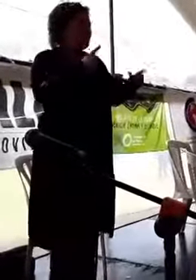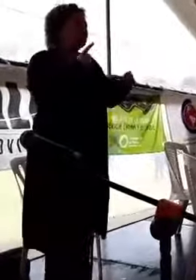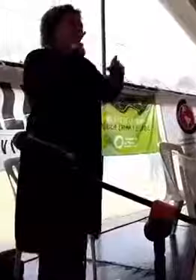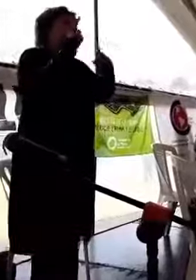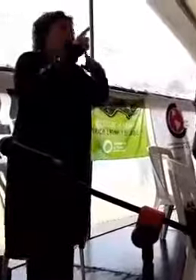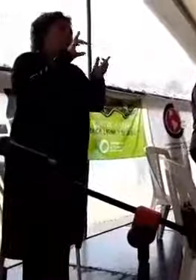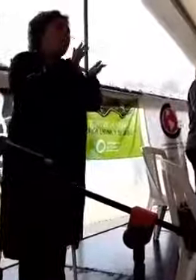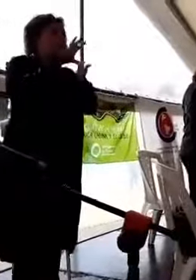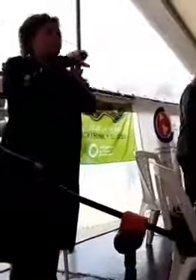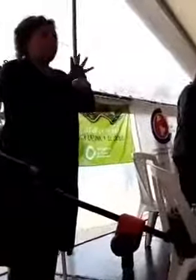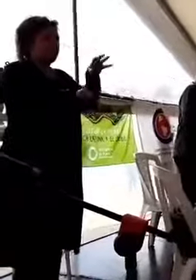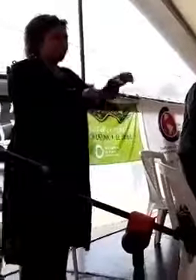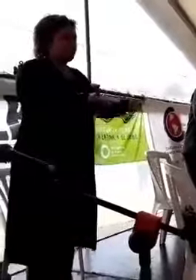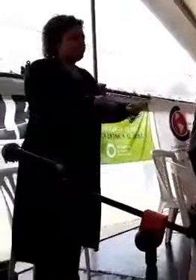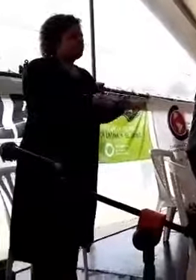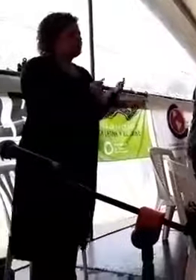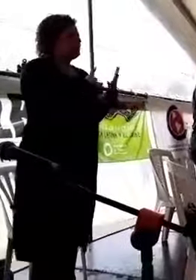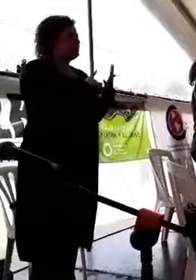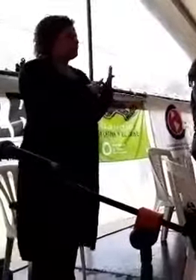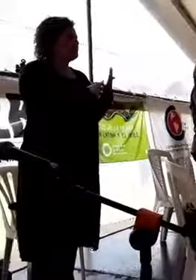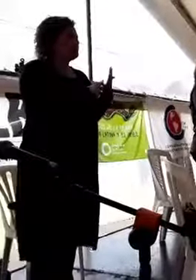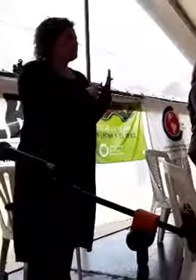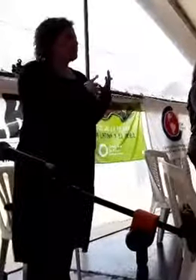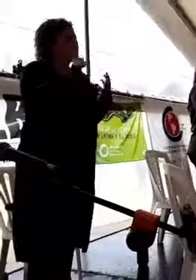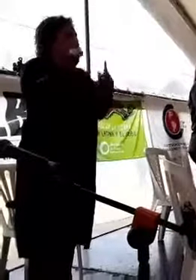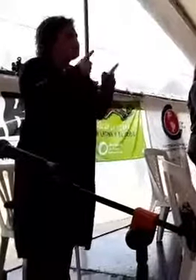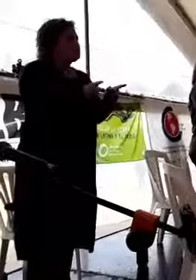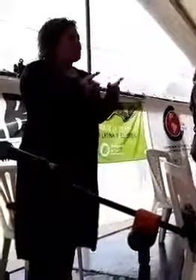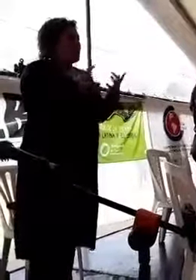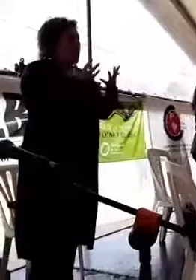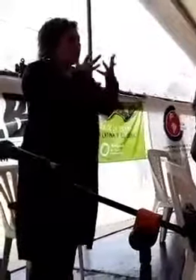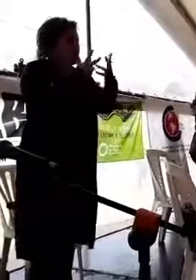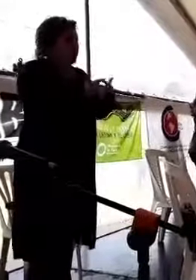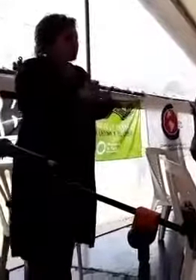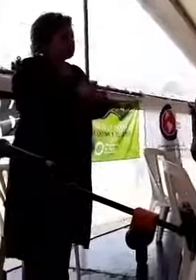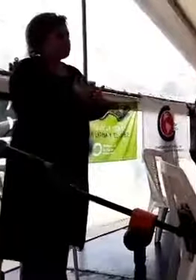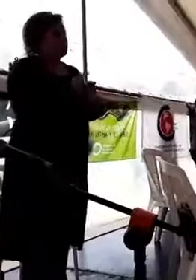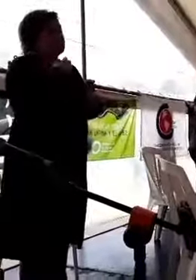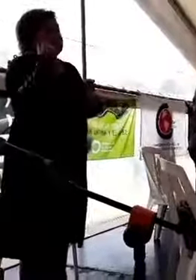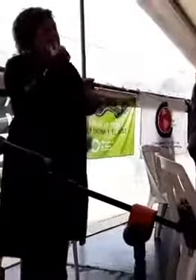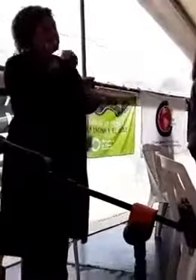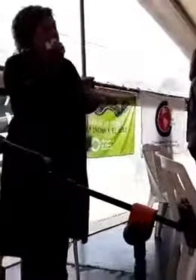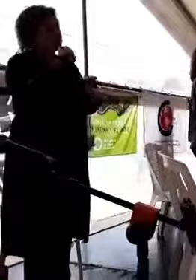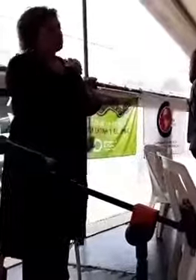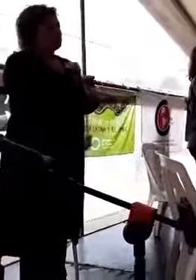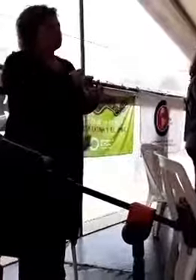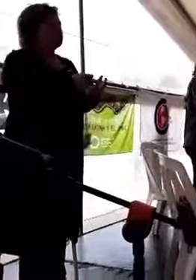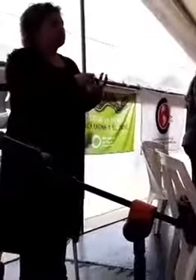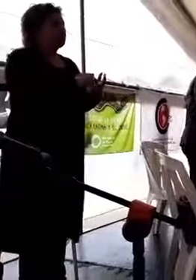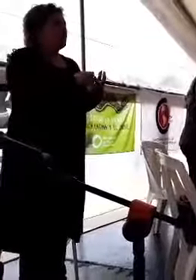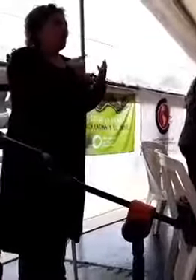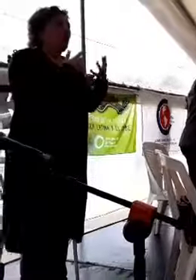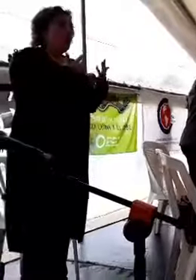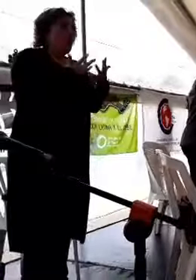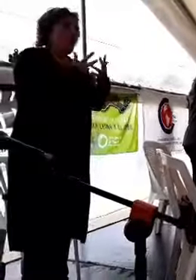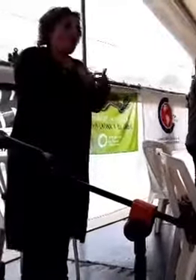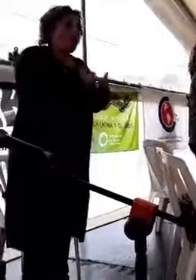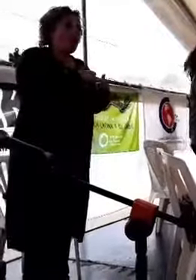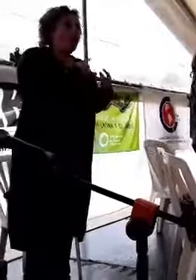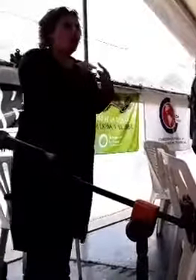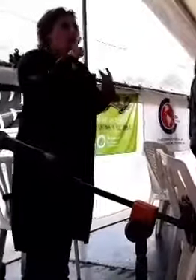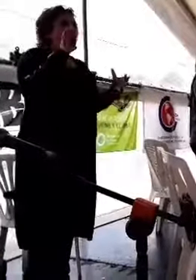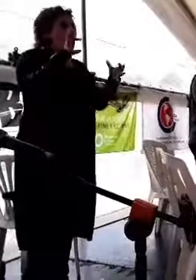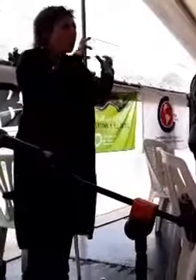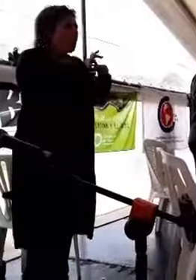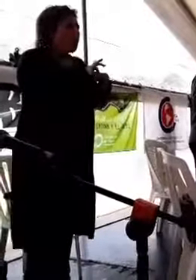E, finalmente, construir, e mais importante, melhor, construir a